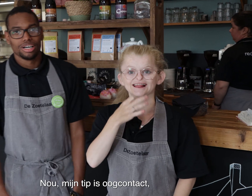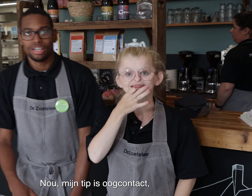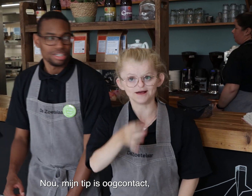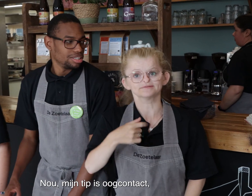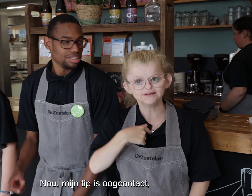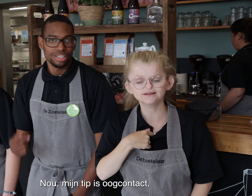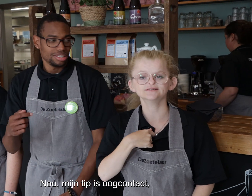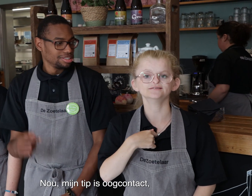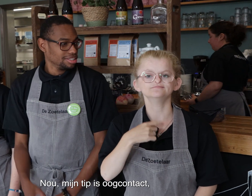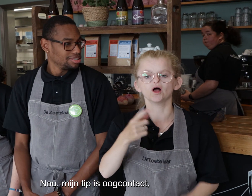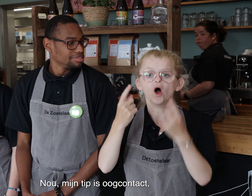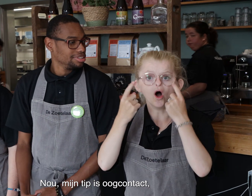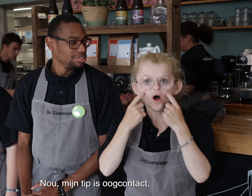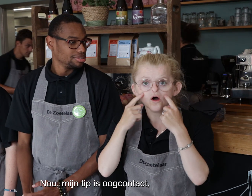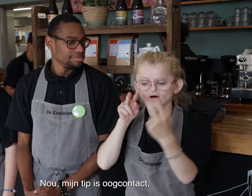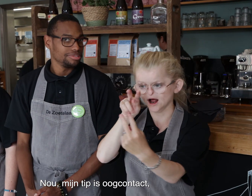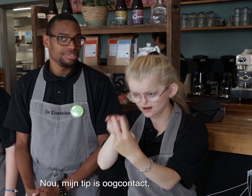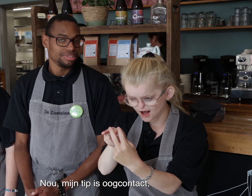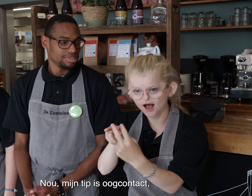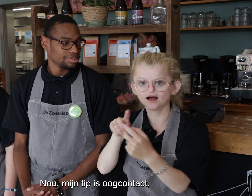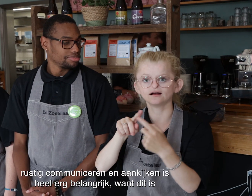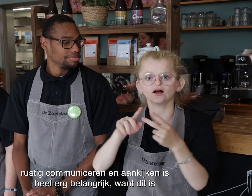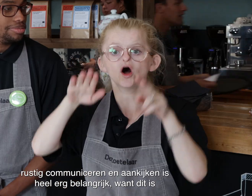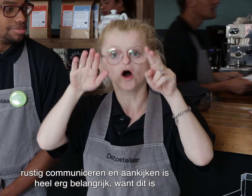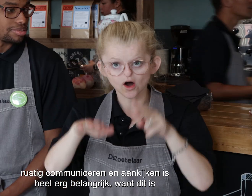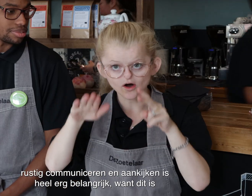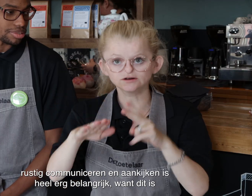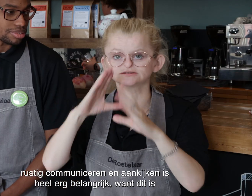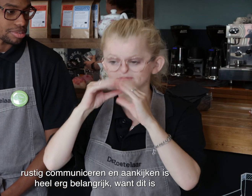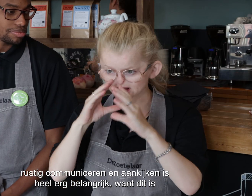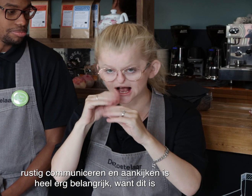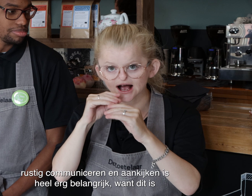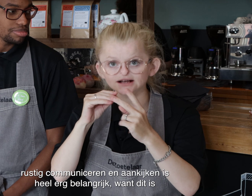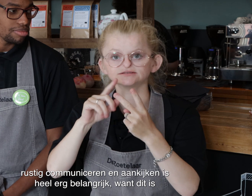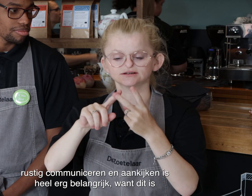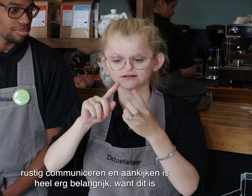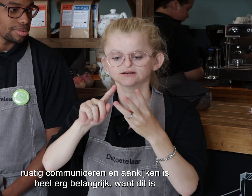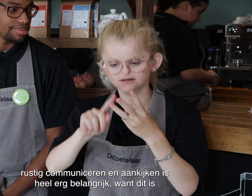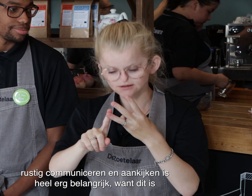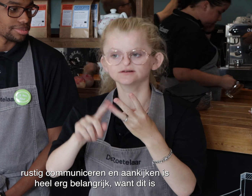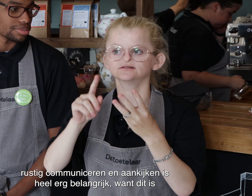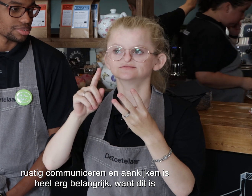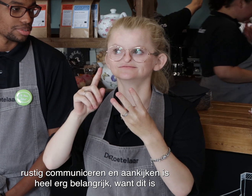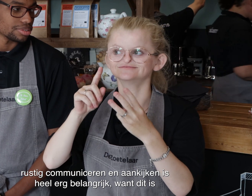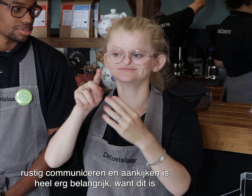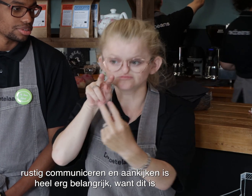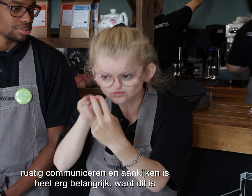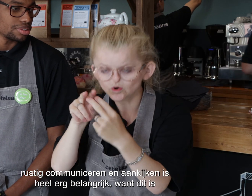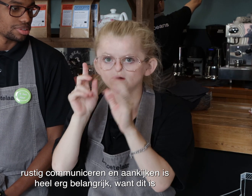Nou, mijn tip is oogcontact. Rustig communiceren. En aankijken is heel erg